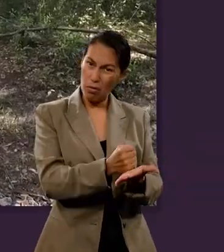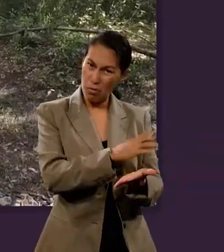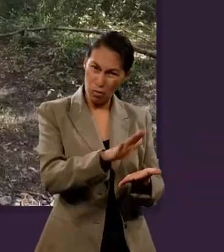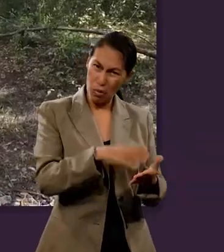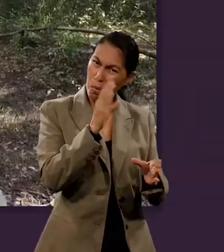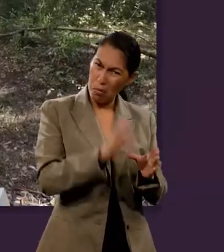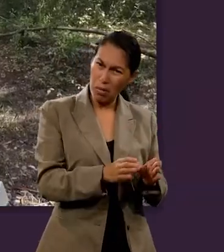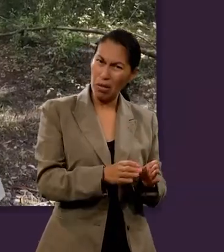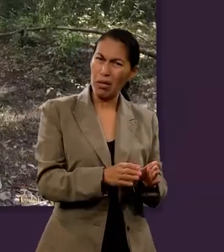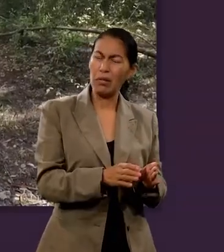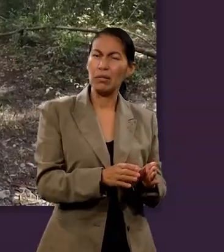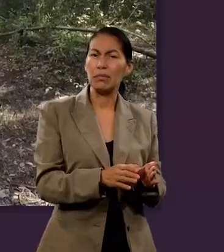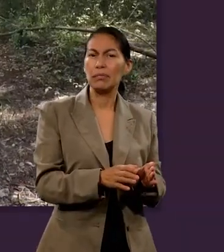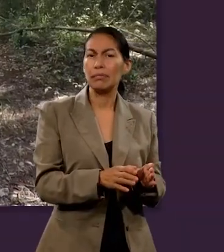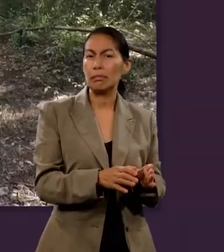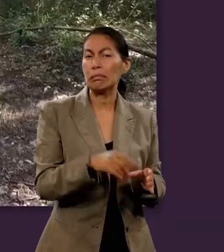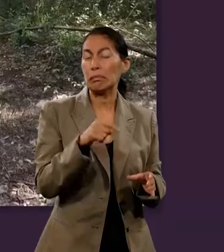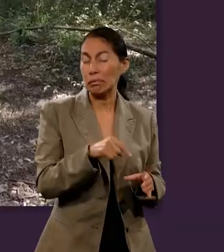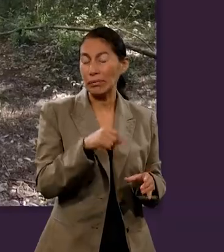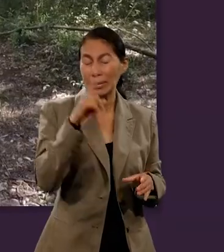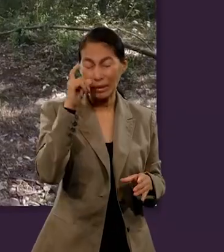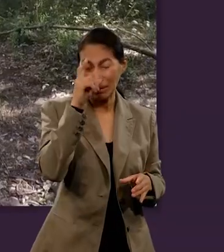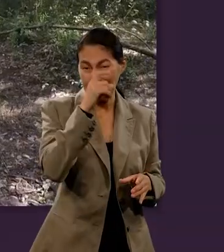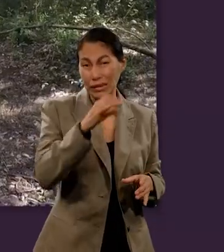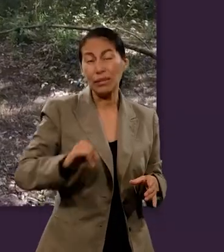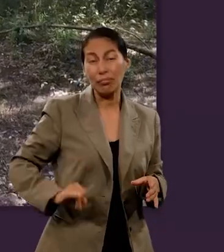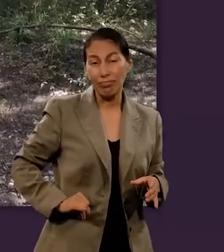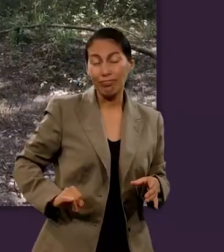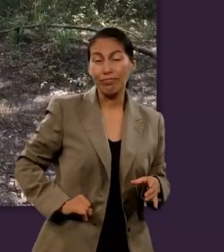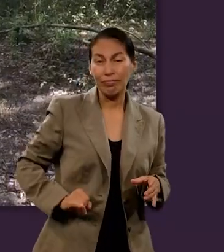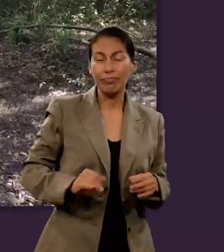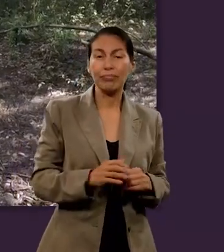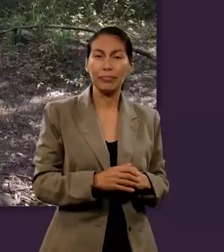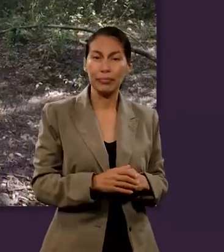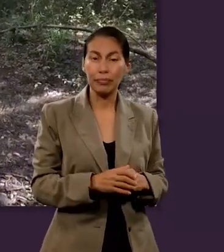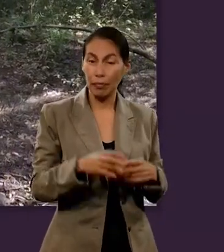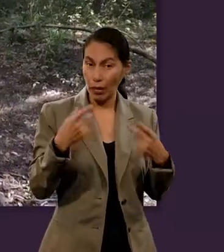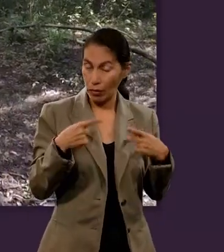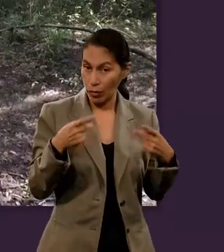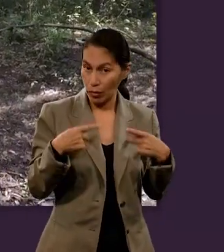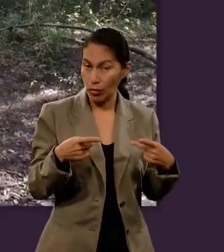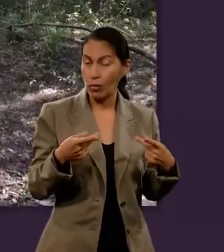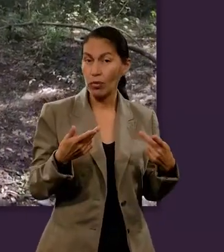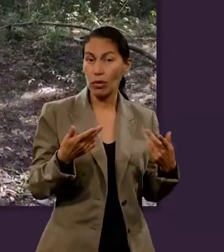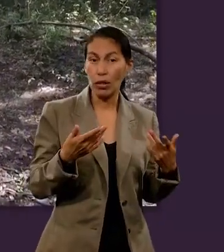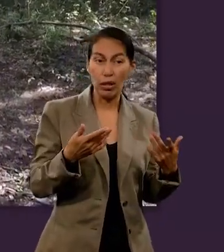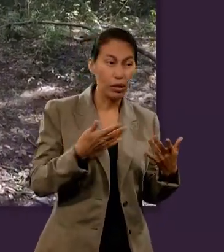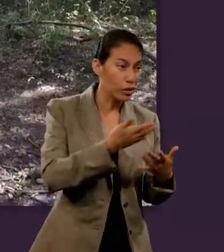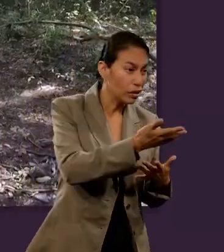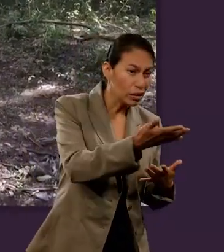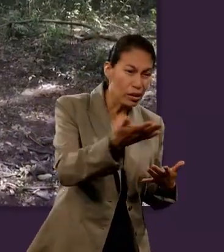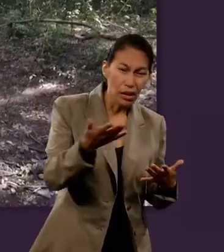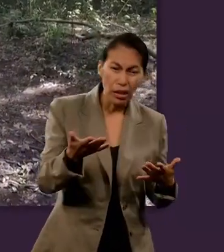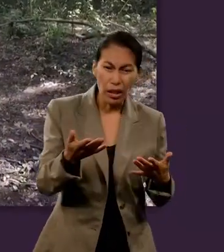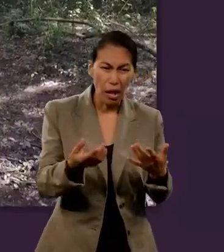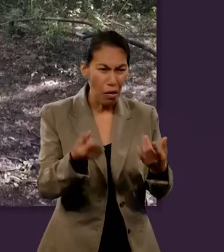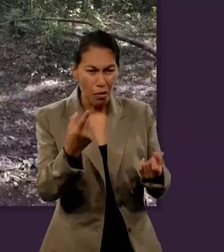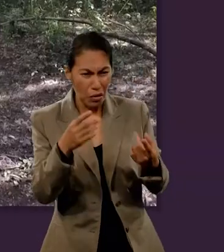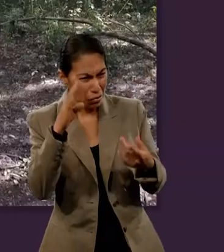los libros. Y entonces, contrario a la creencia popular, sucederá algo bastante interesante.